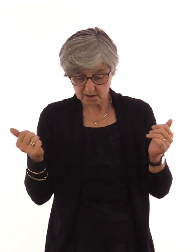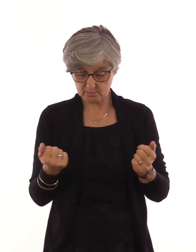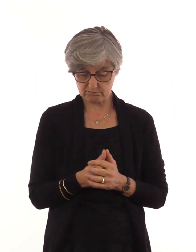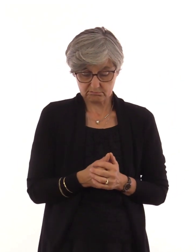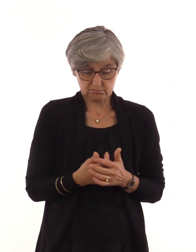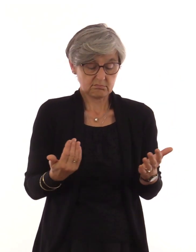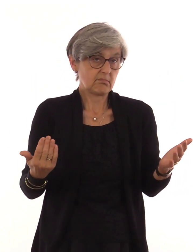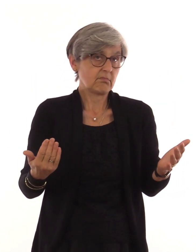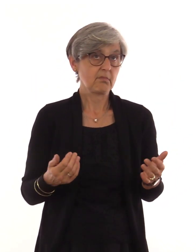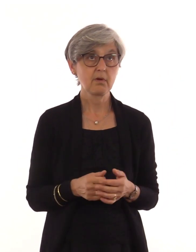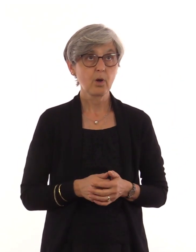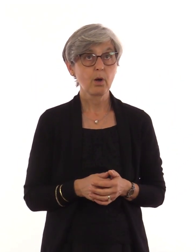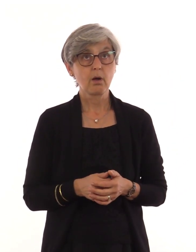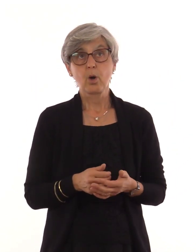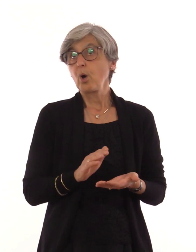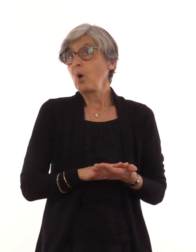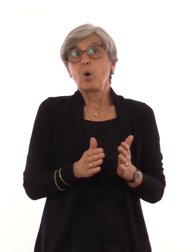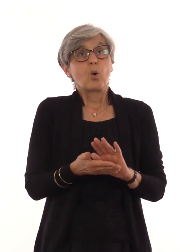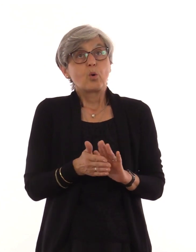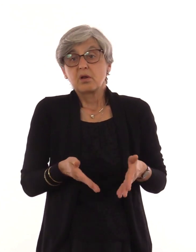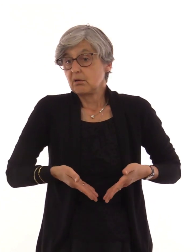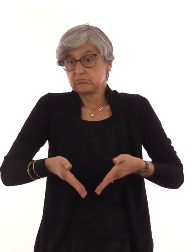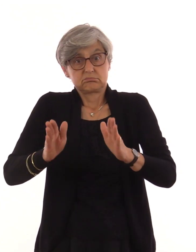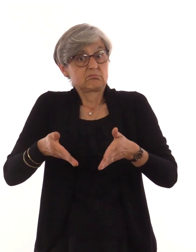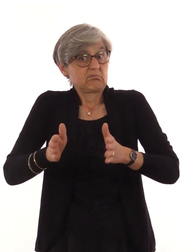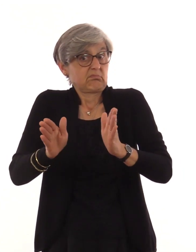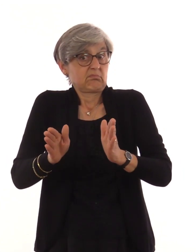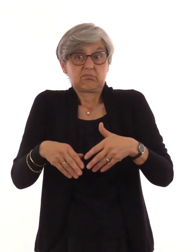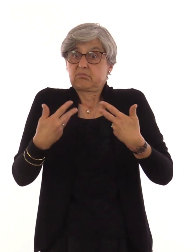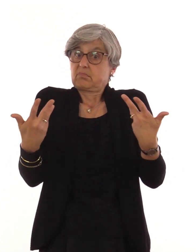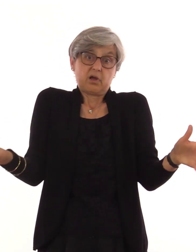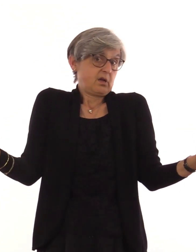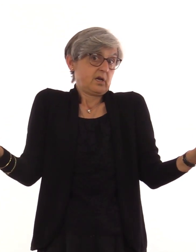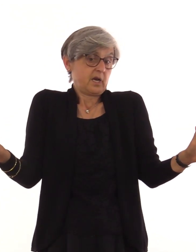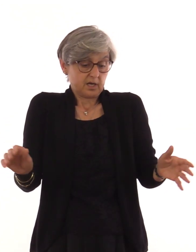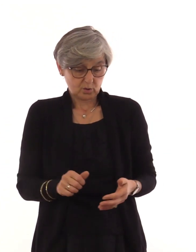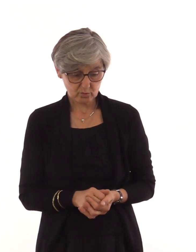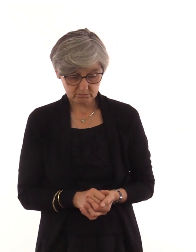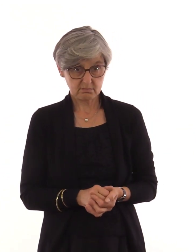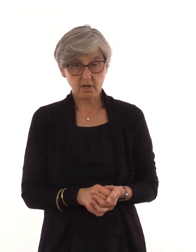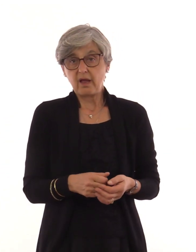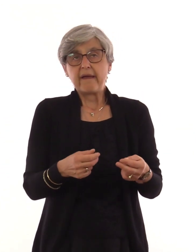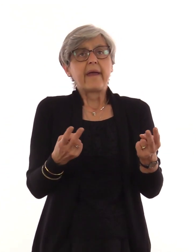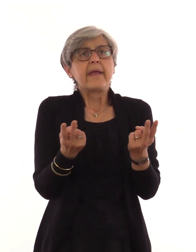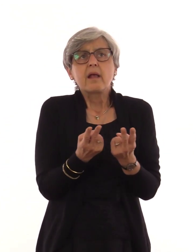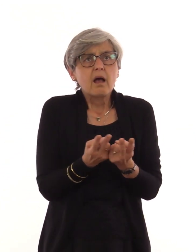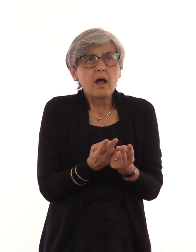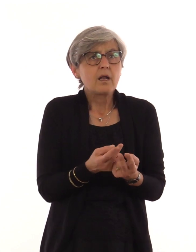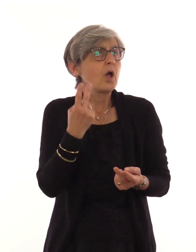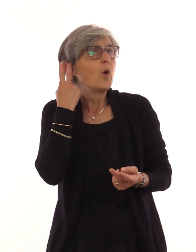oder keine Religion haben, ob Menschen gehörlos sind oder hörend,